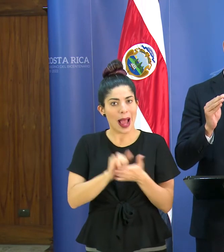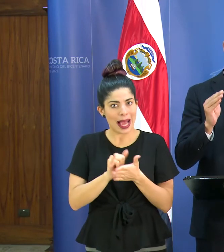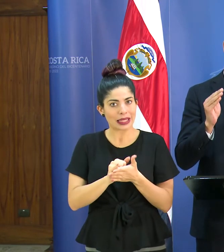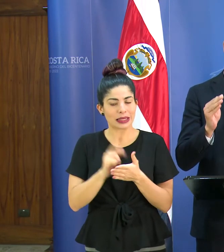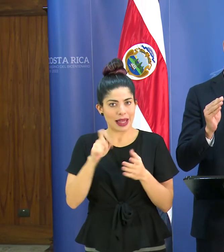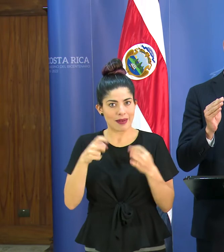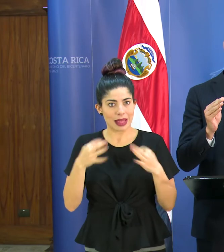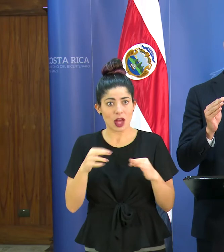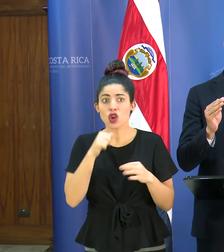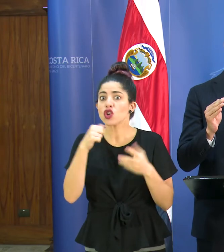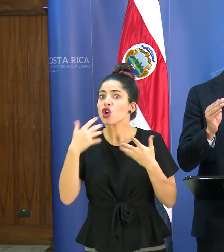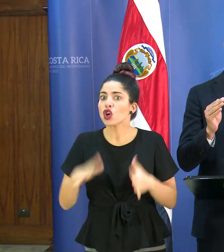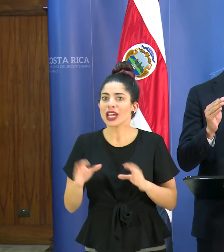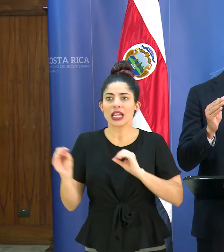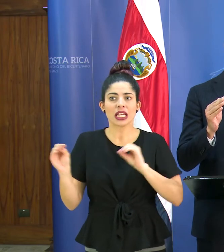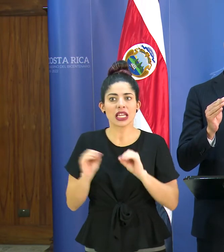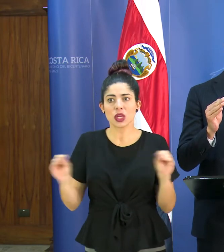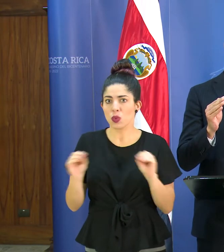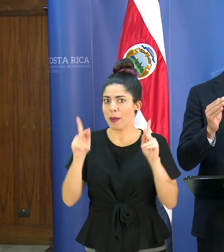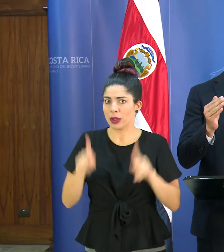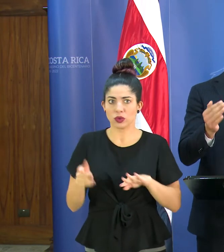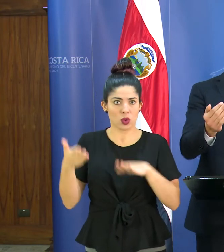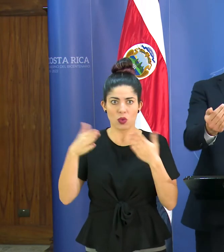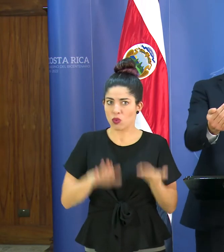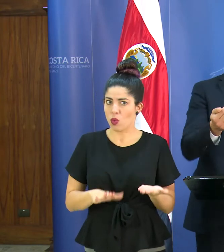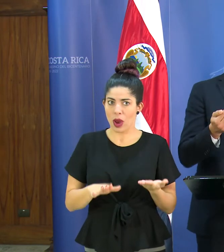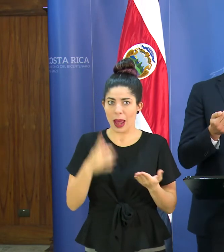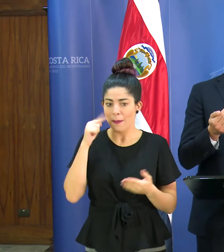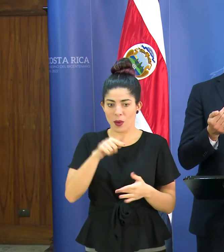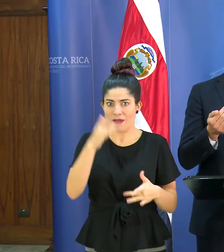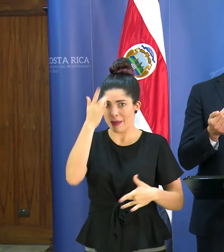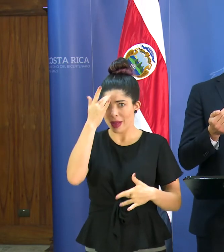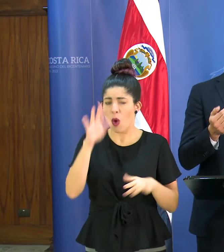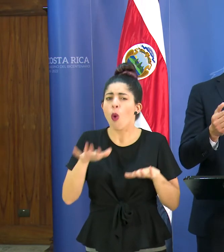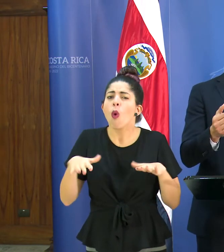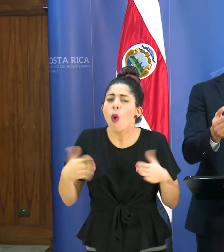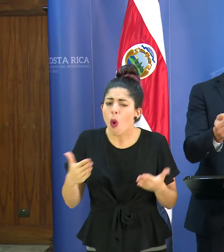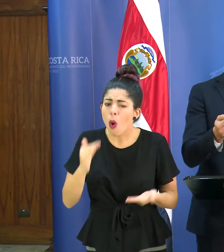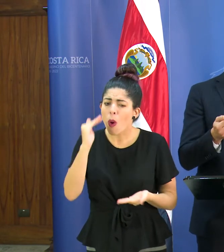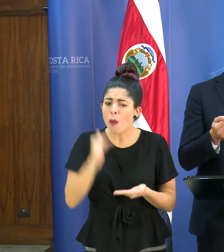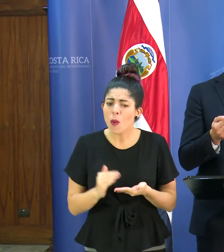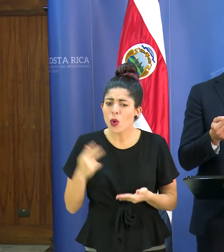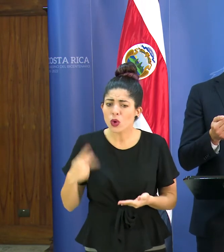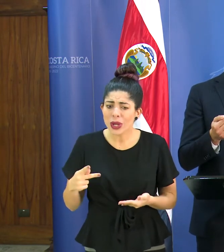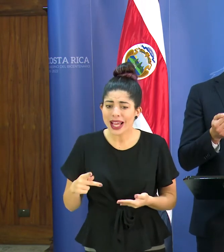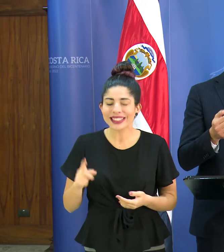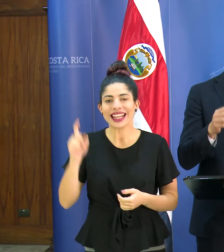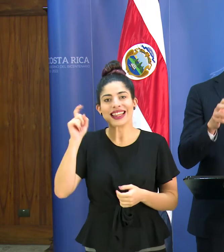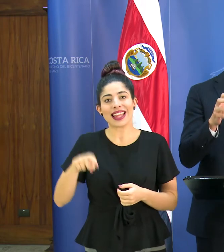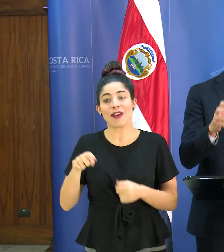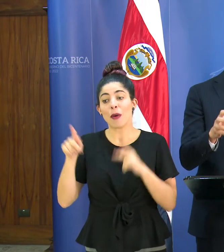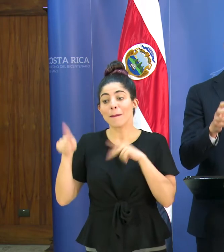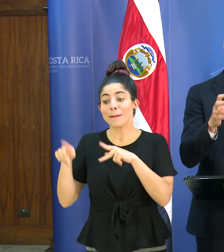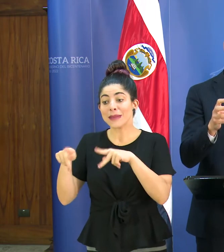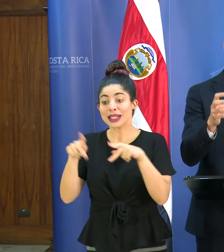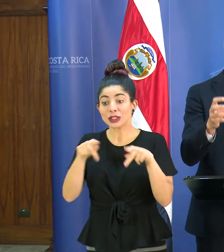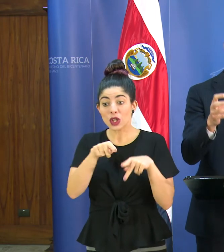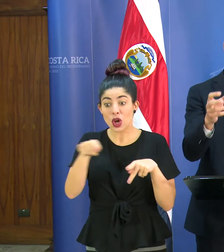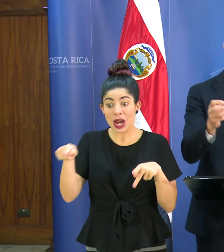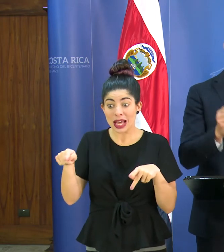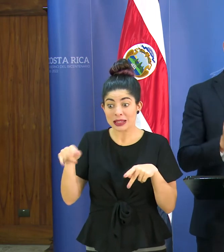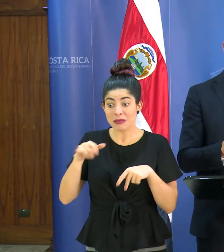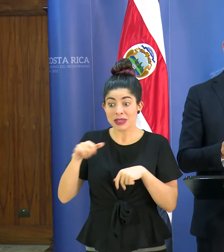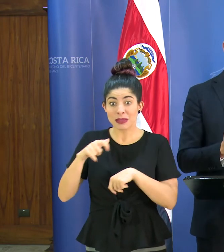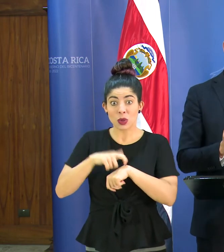fallezca por esta enfermedad. Pero para minimizar ese riesgo, tenemos también que disminuir la cantidad de personas que simultáneamente